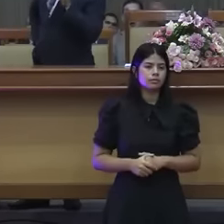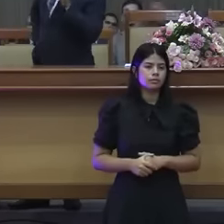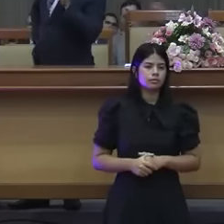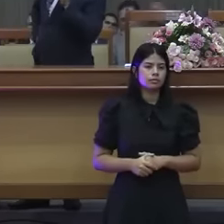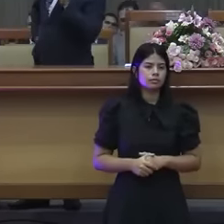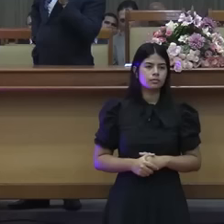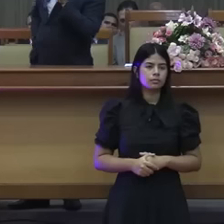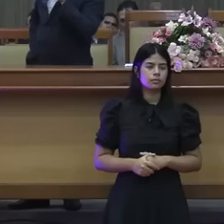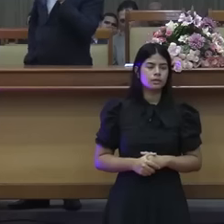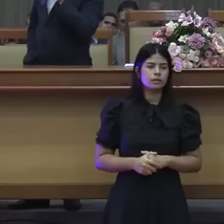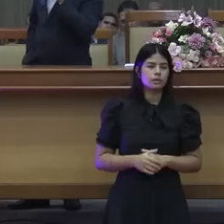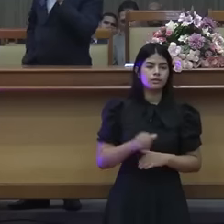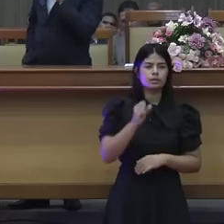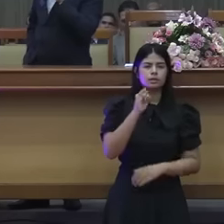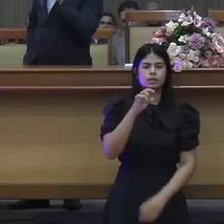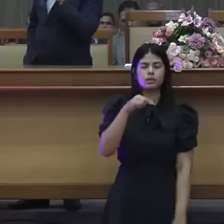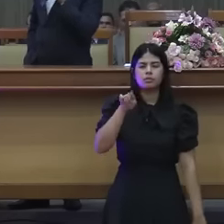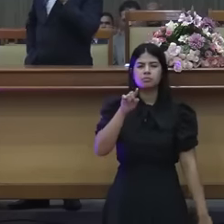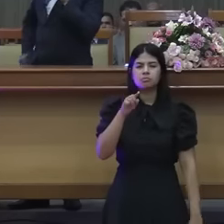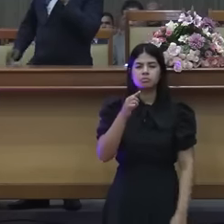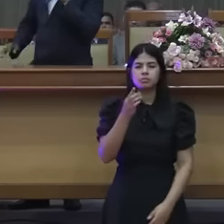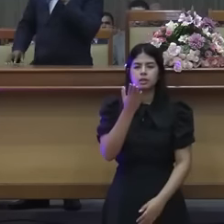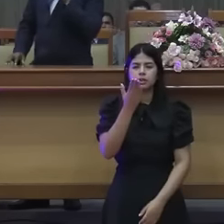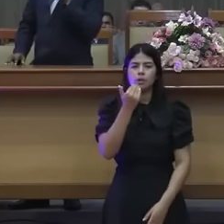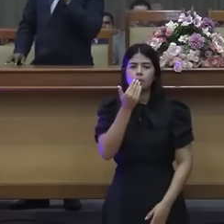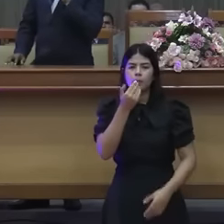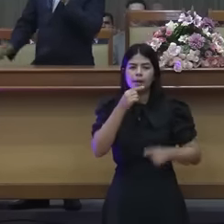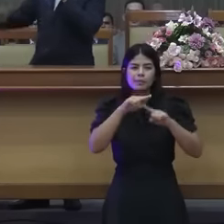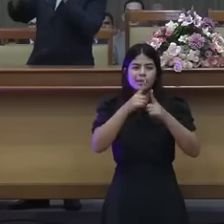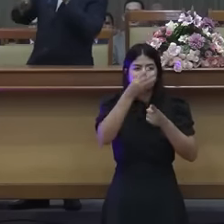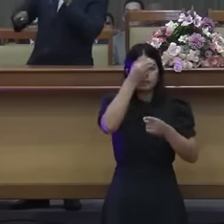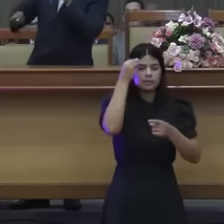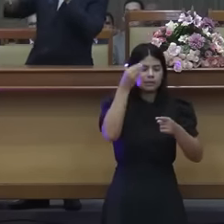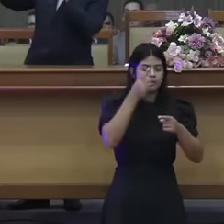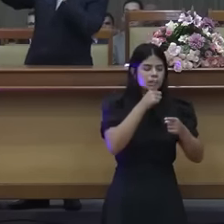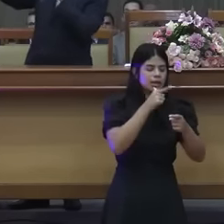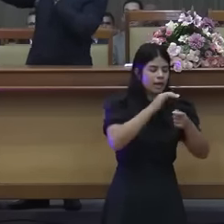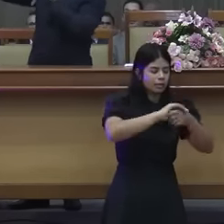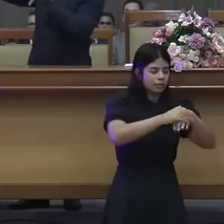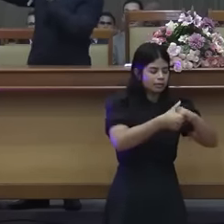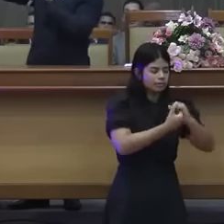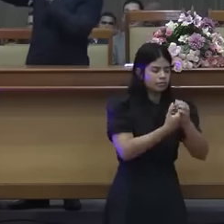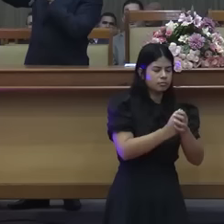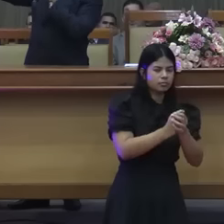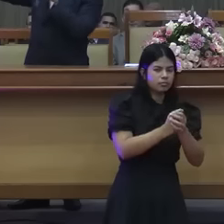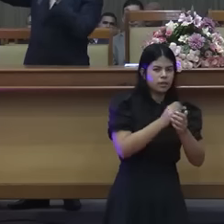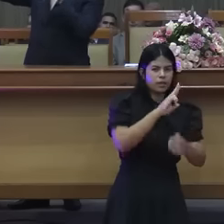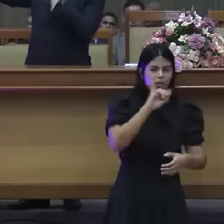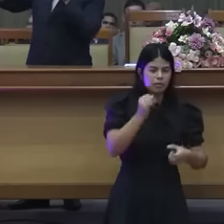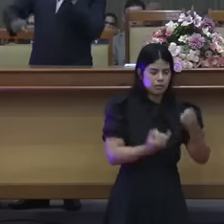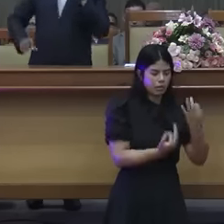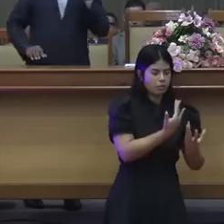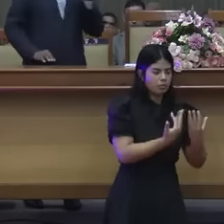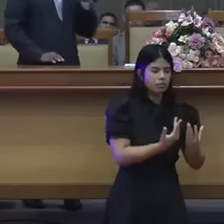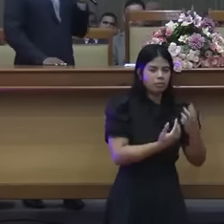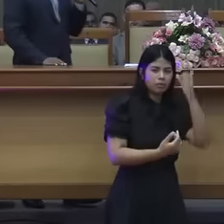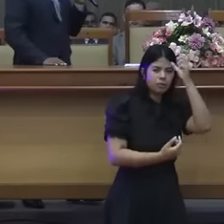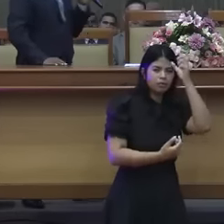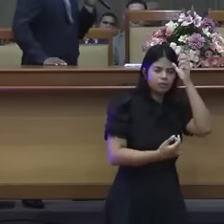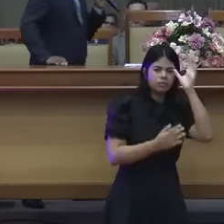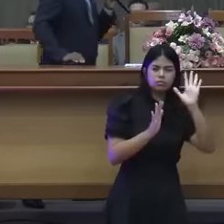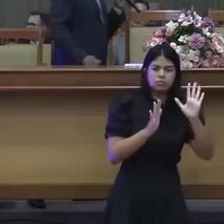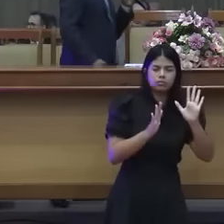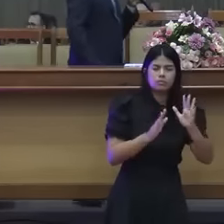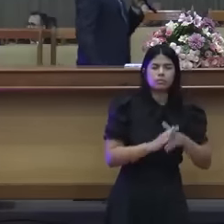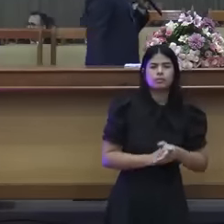mãos te leva para o inferno? Sim ou não? Mas por que que esses homens foram falar dos discípulos de